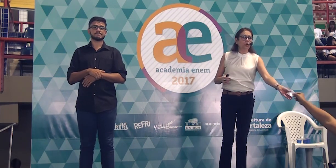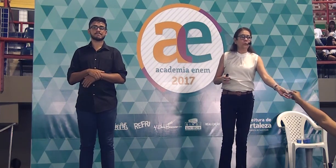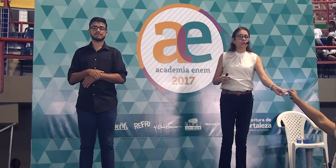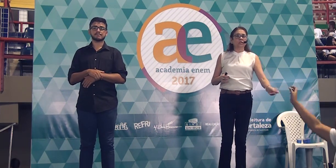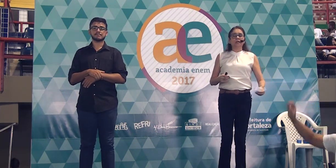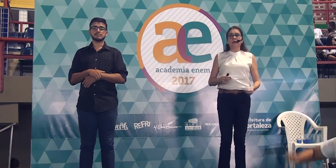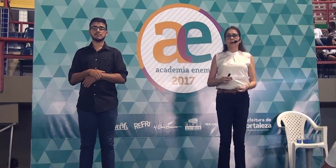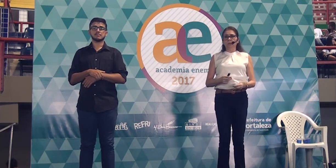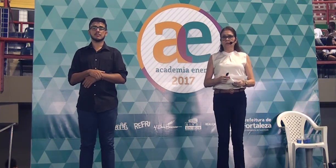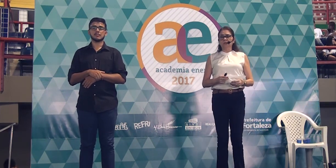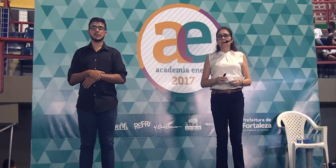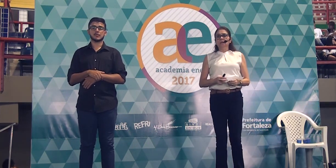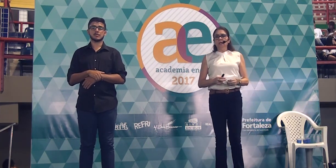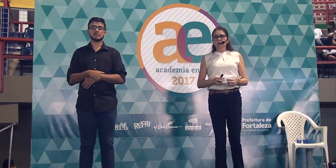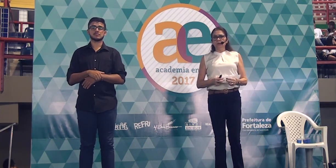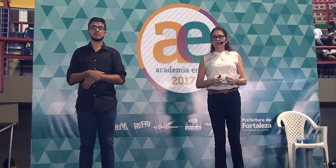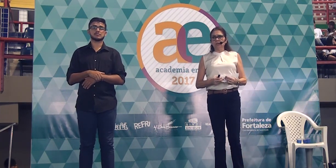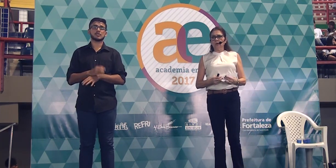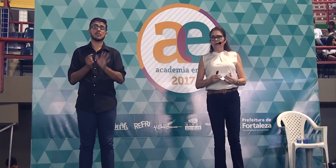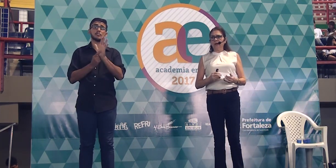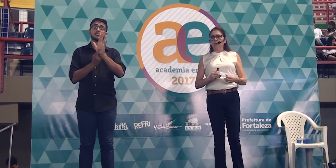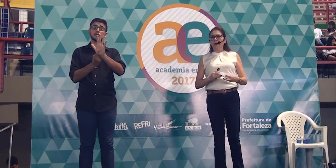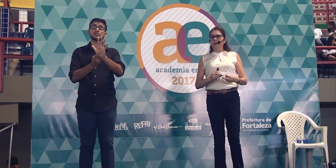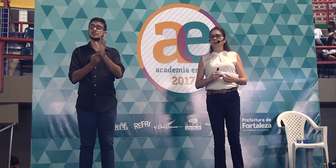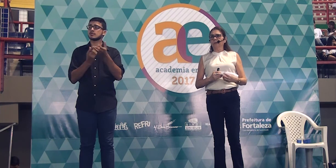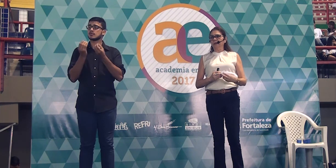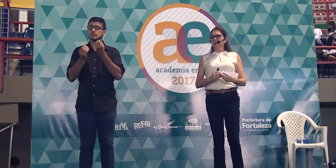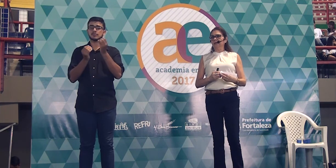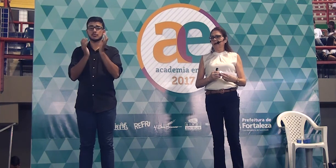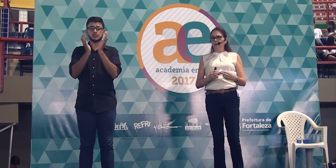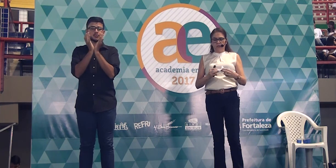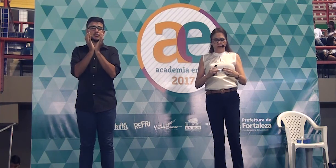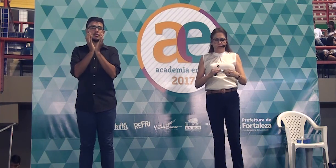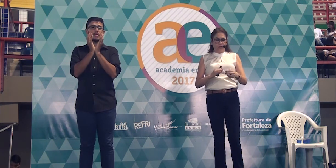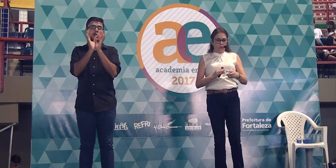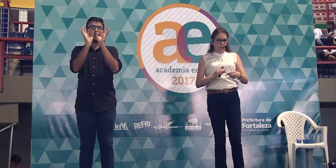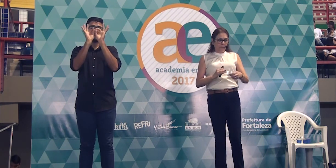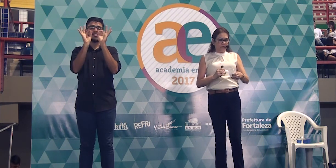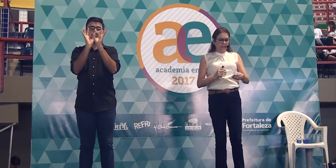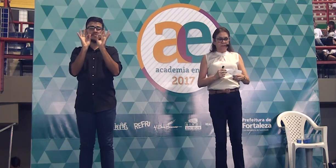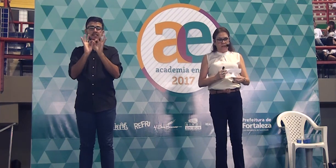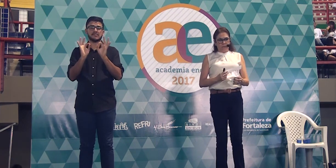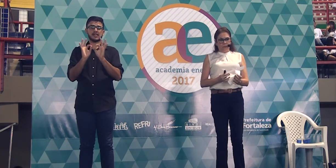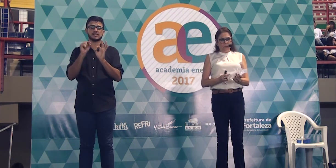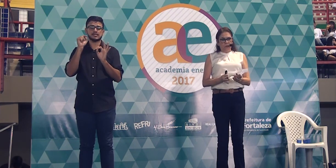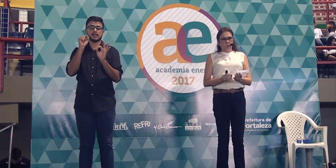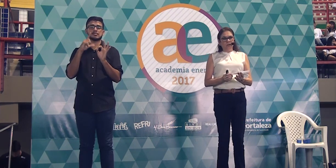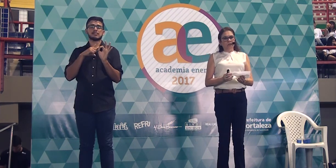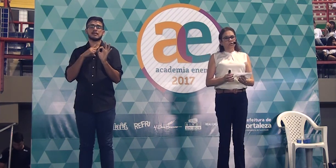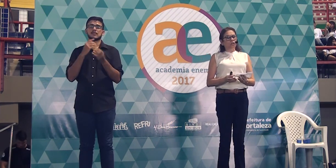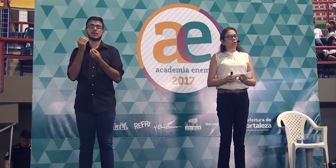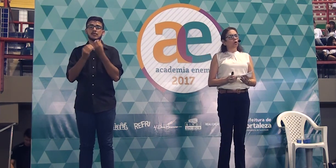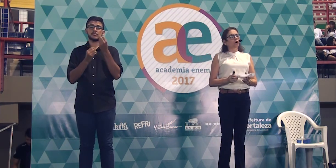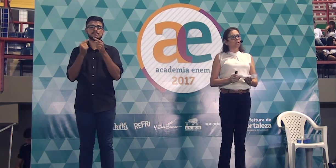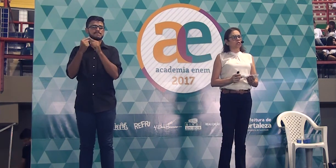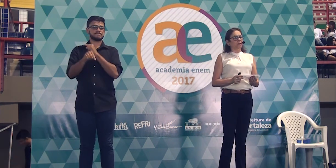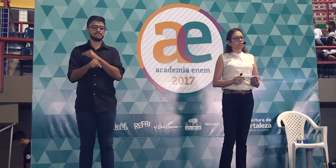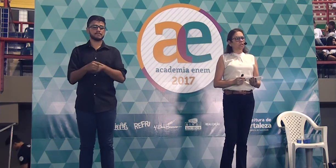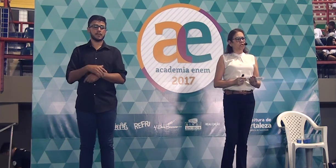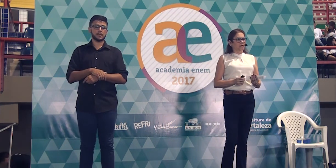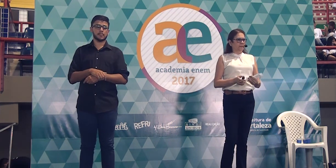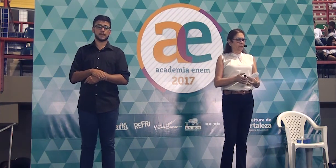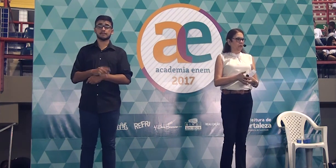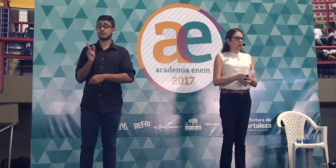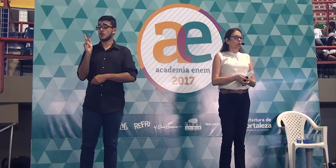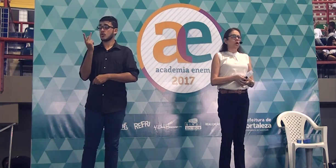outro grupo de termos que não estão adequados para iniciar o texto. Por exemplo, quando eu digo, hoje